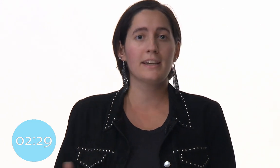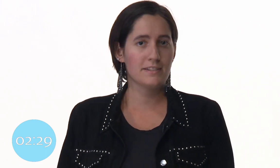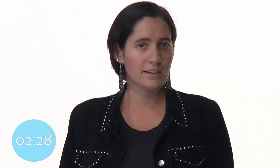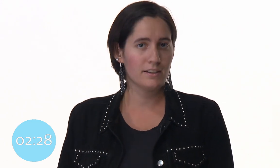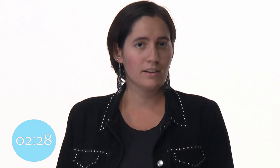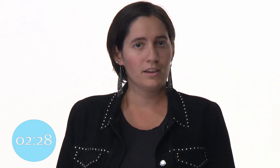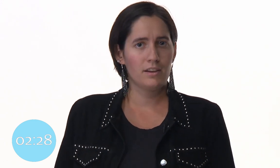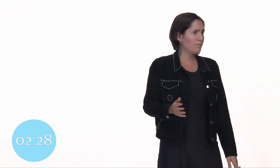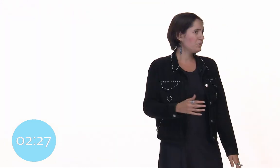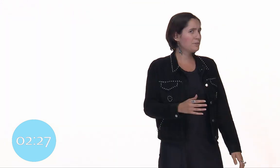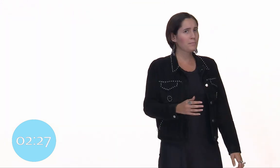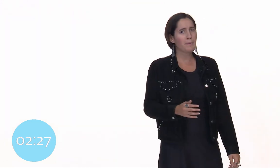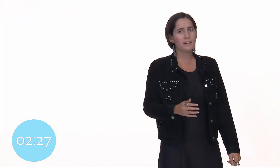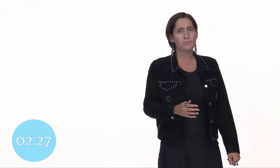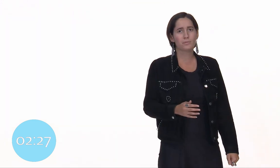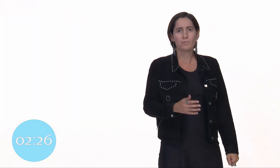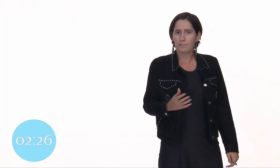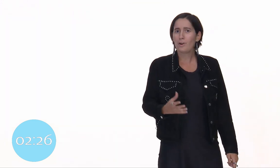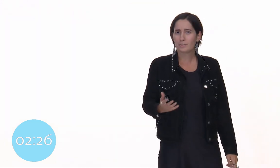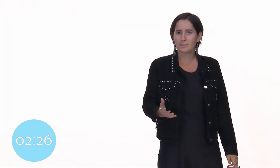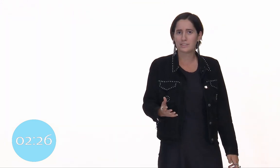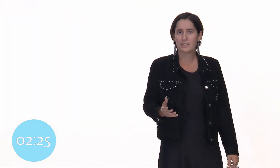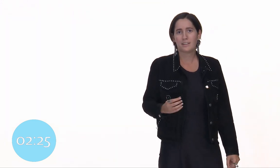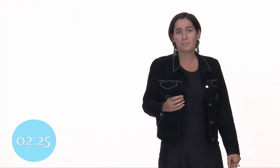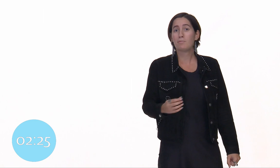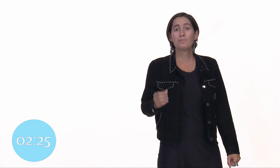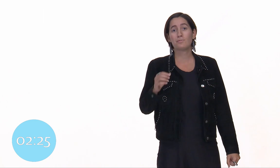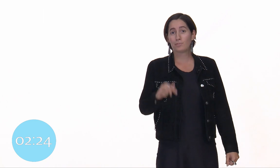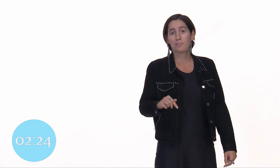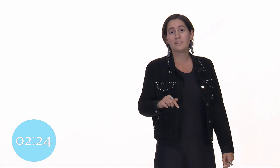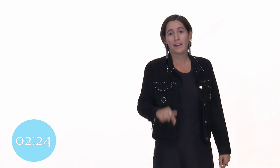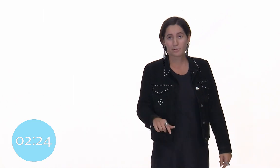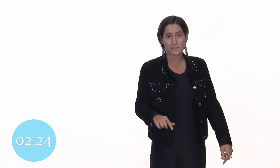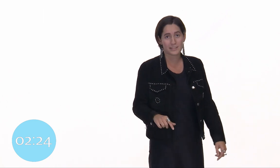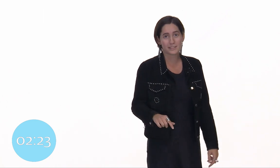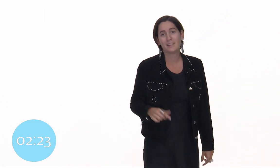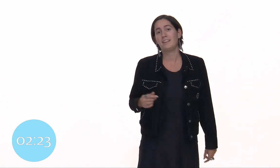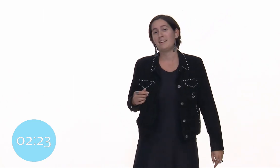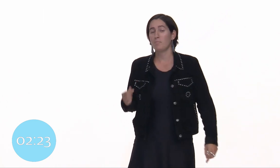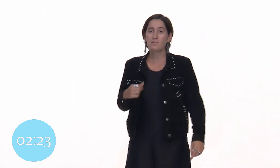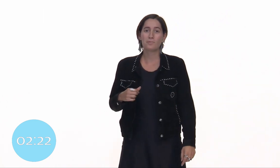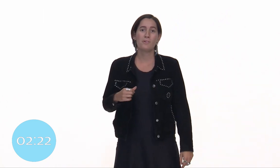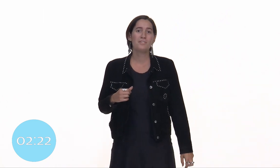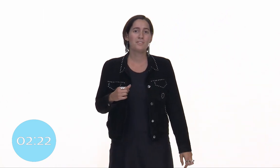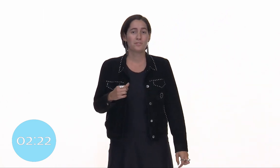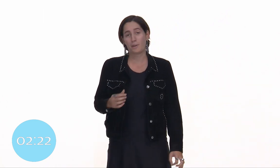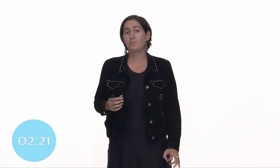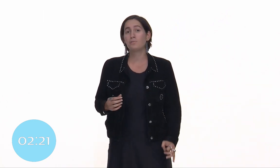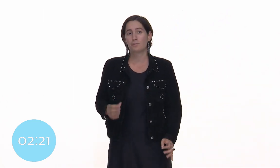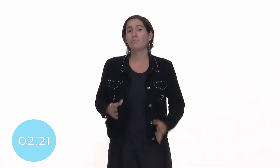cardiaque. On ne devrait donc pas parler de confort acoustique, mais plutôt de survie acoustique. Et moi, justement, je me préoccupe de votre